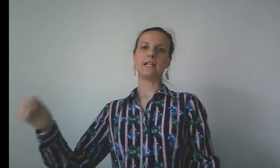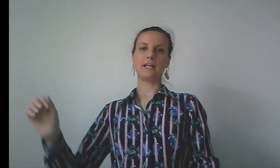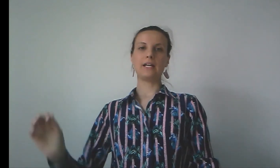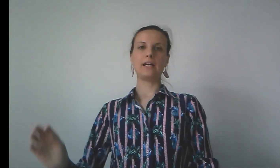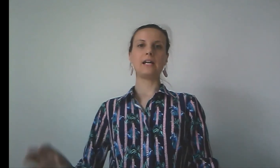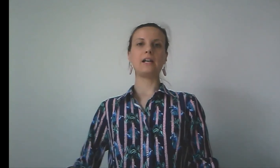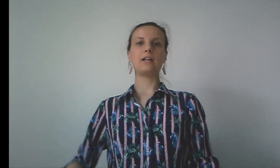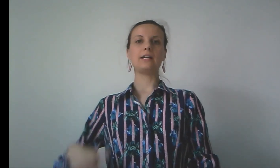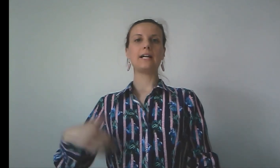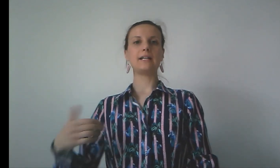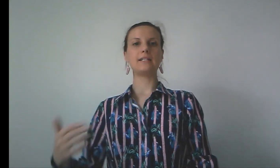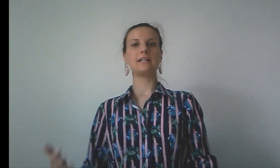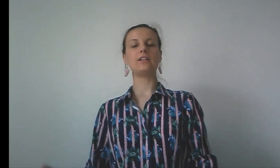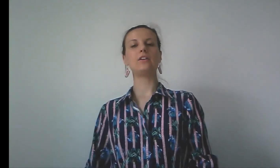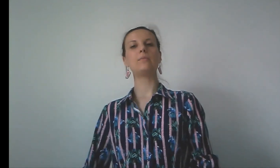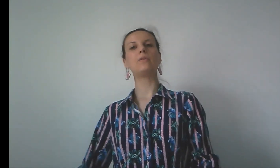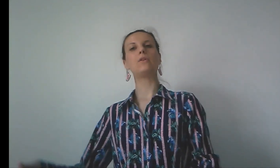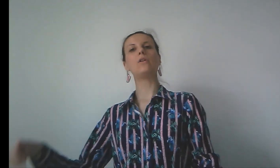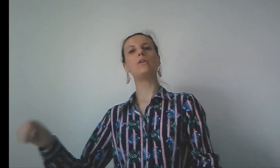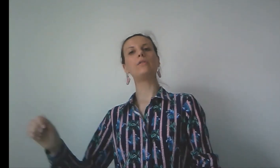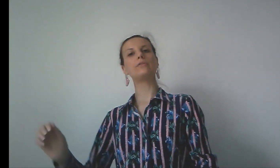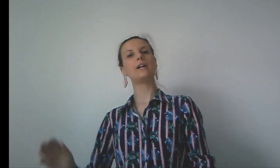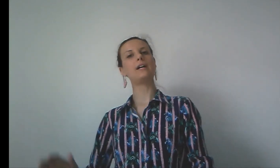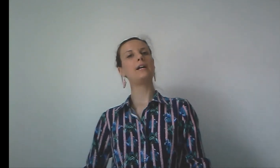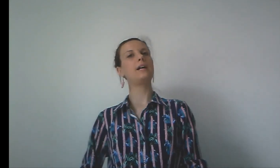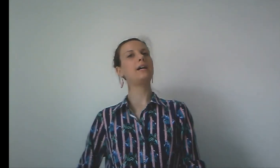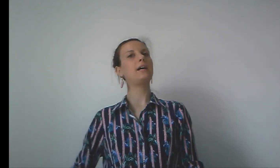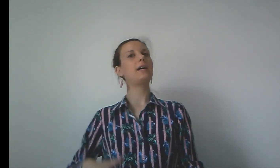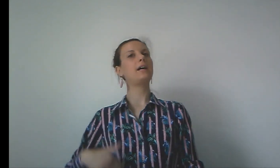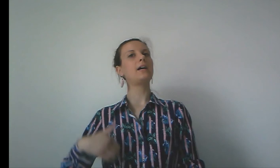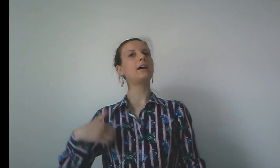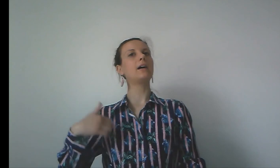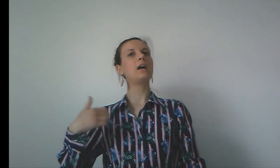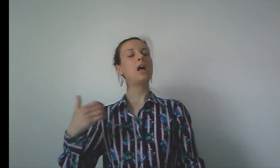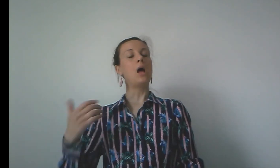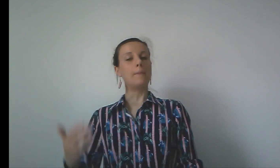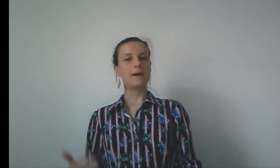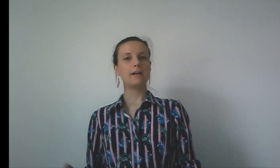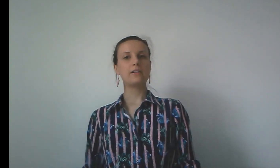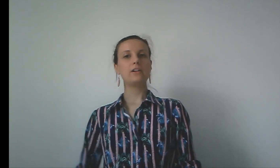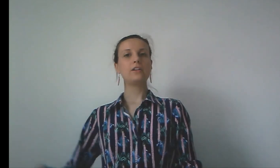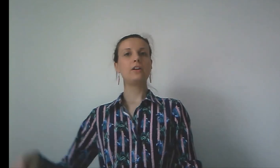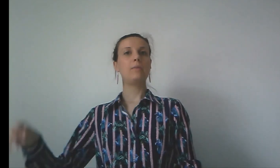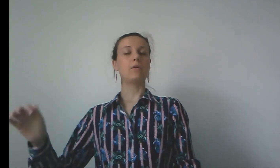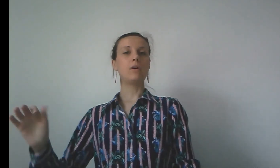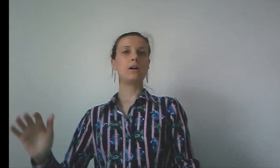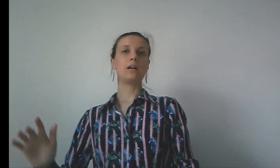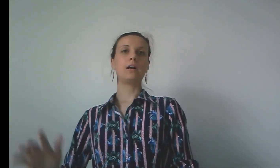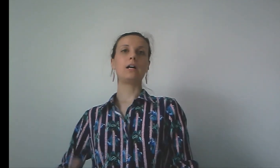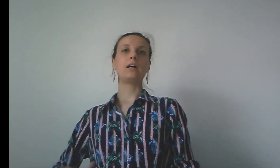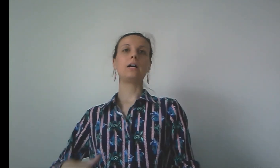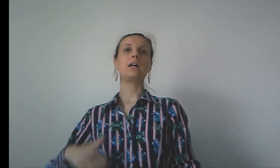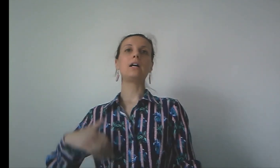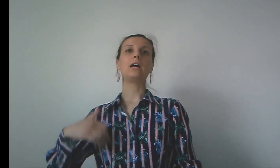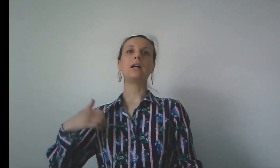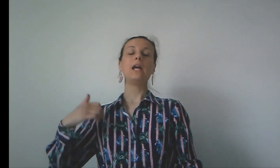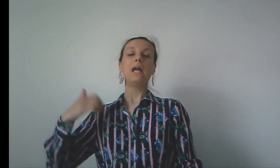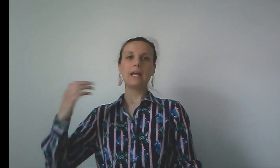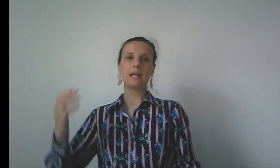le gardien de mon frère. Pardonne-moi Seigneur, et